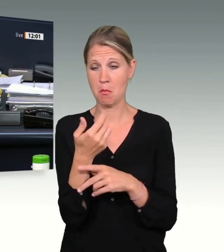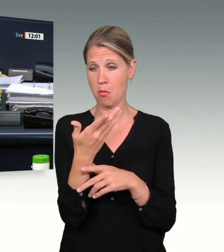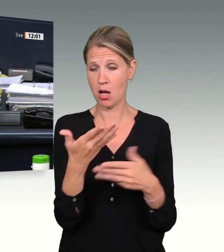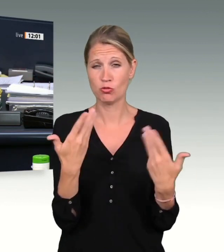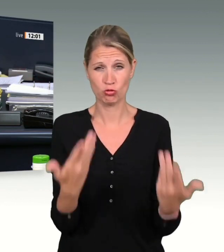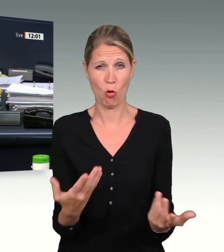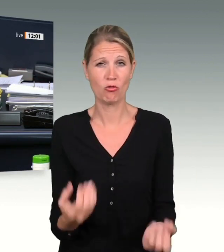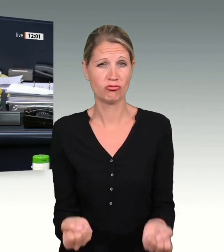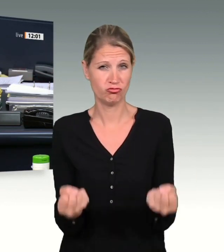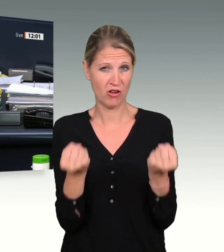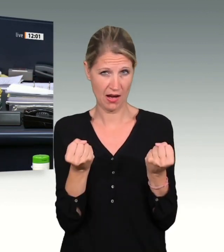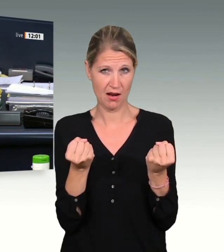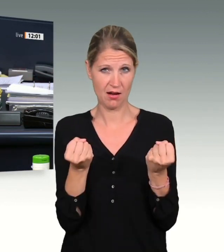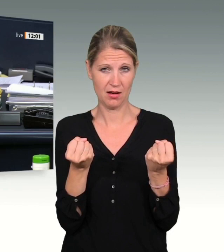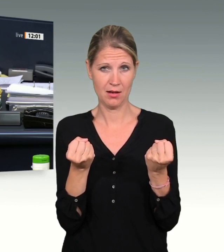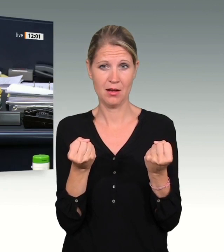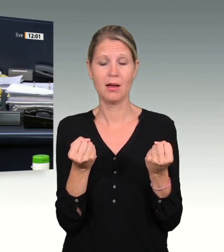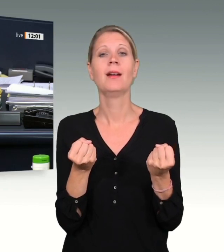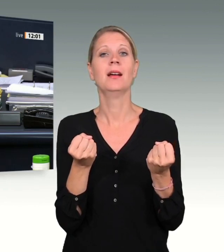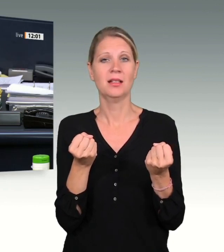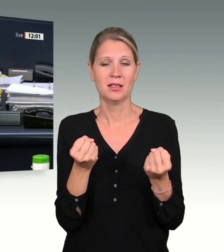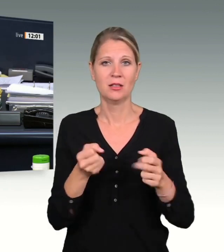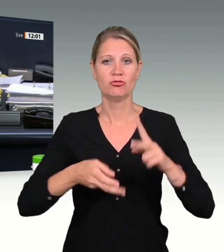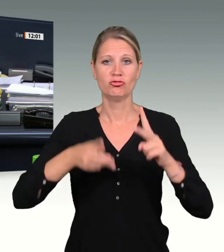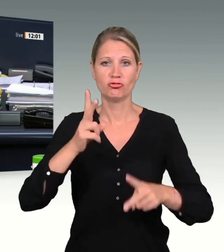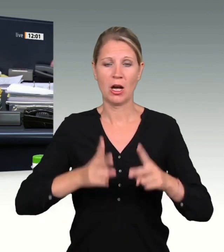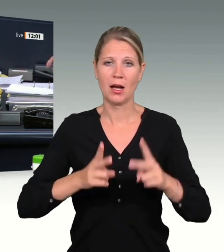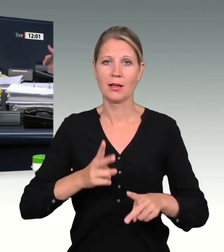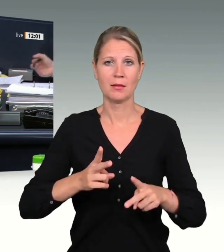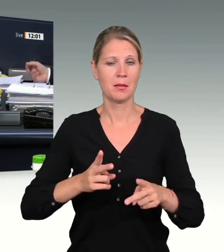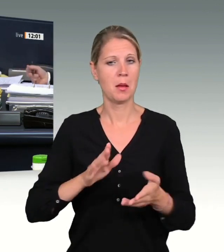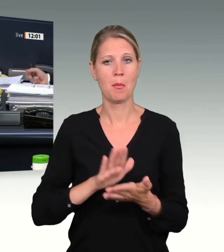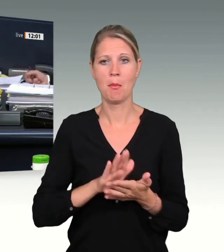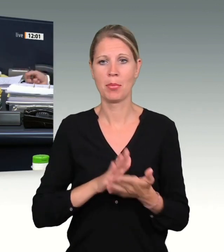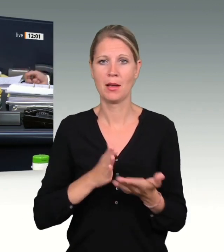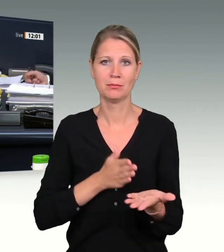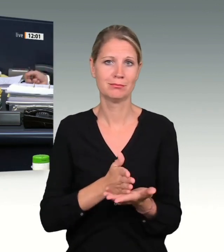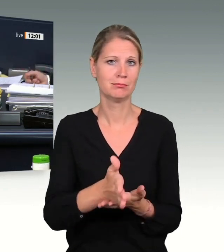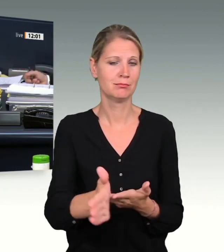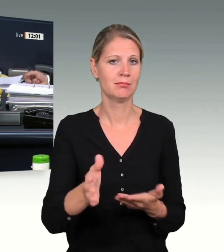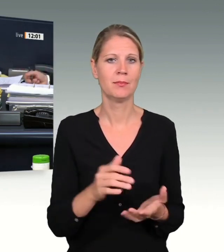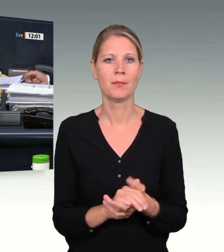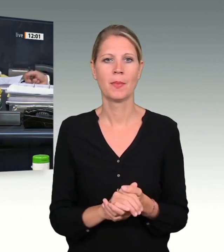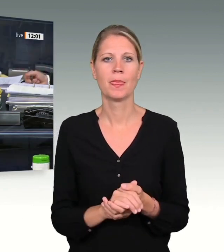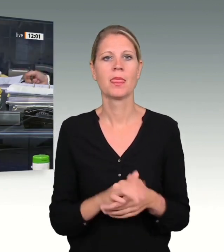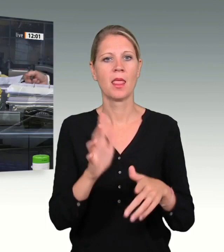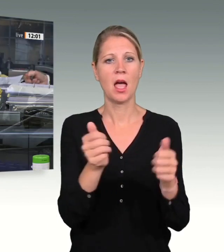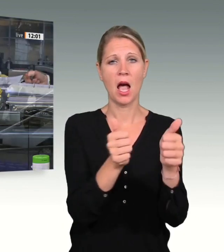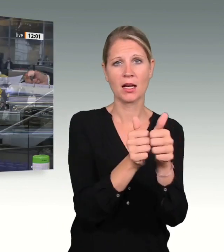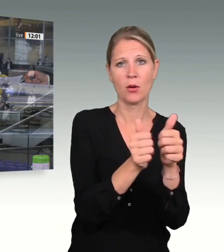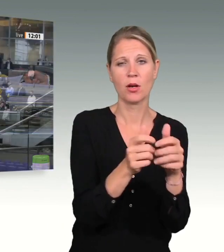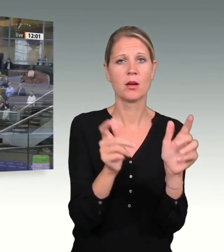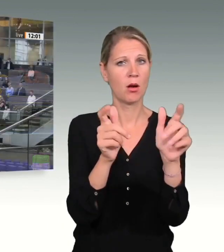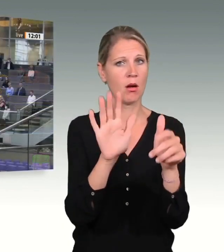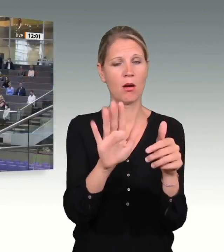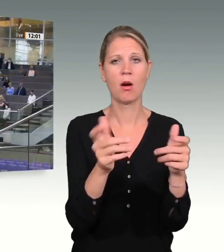bleibenden Schäden leiden. Angehörige der Opfer des Attentats vom Breitscheidplatz sind heute auf